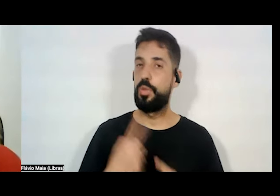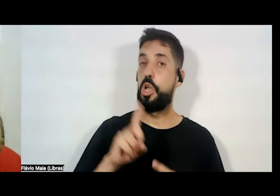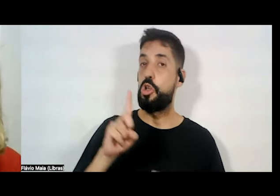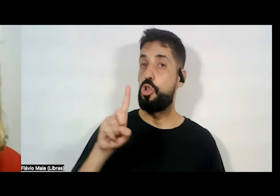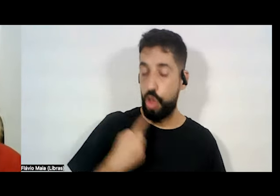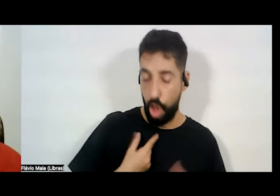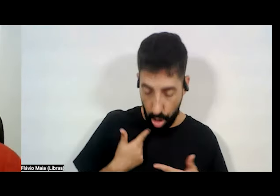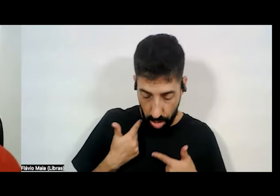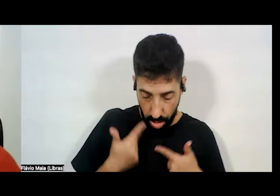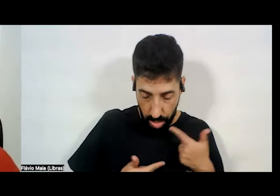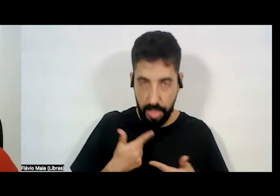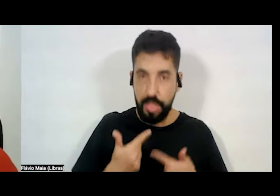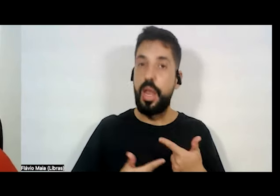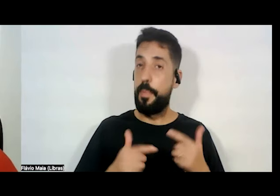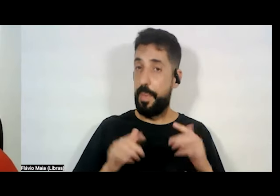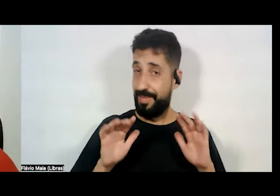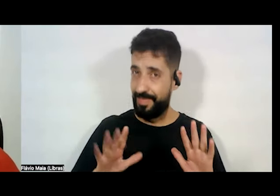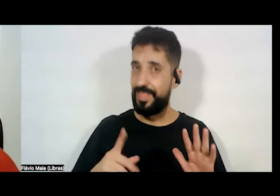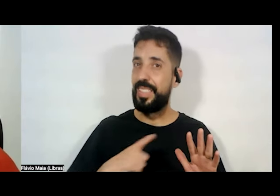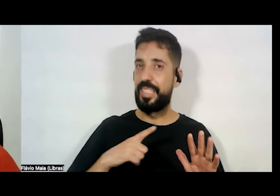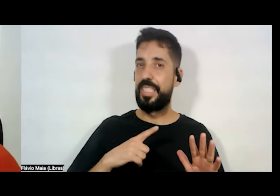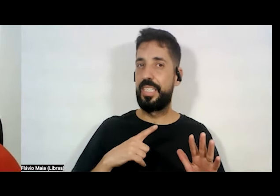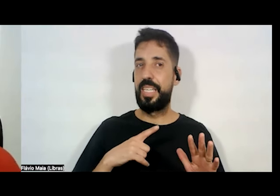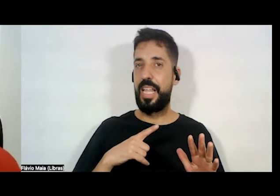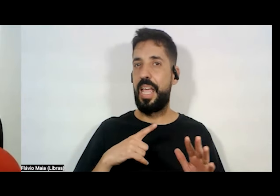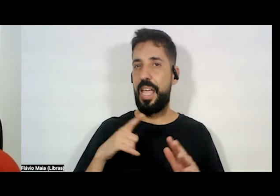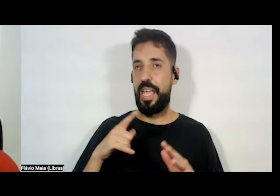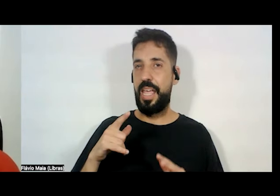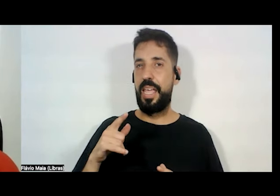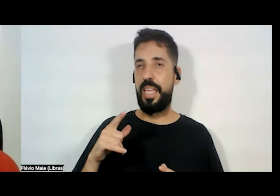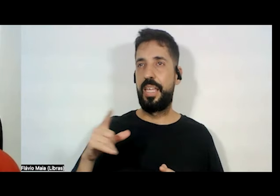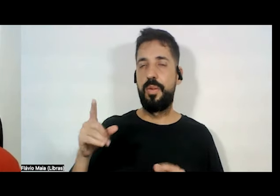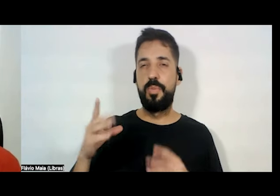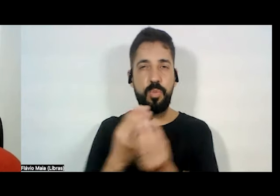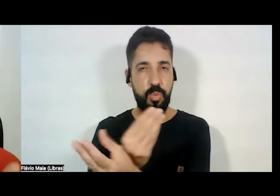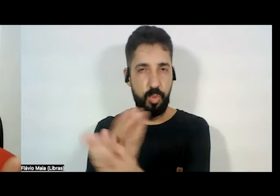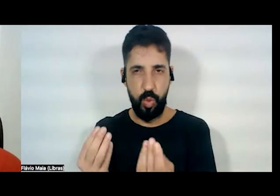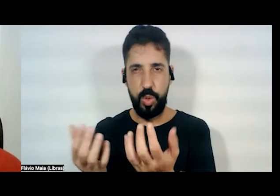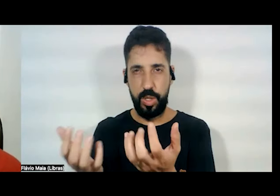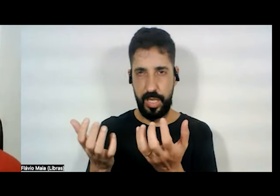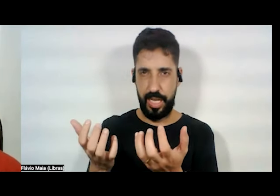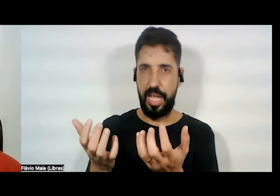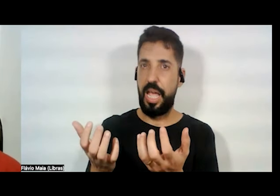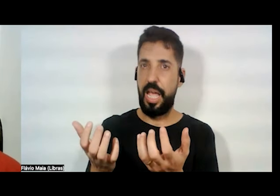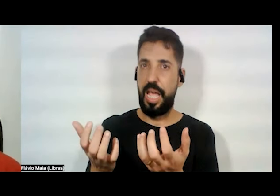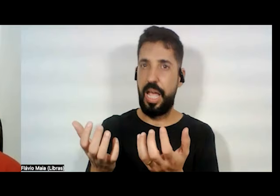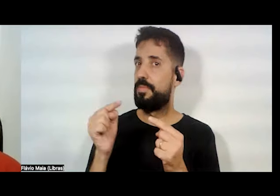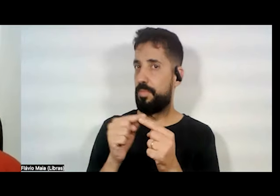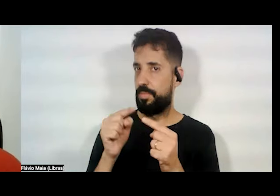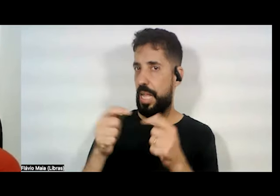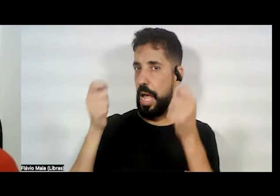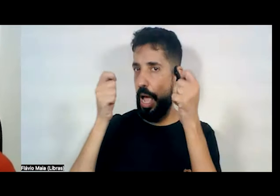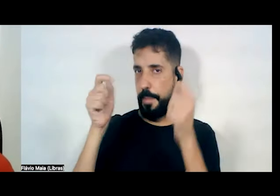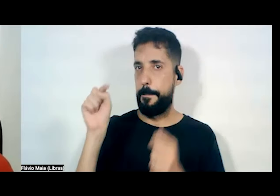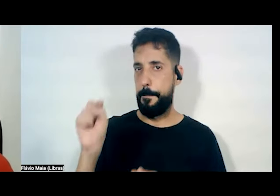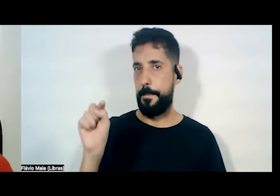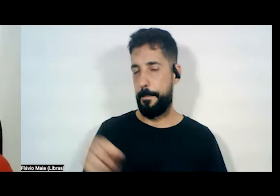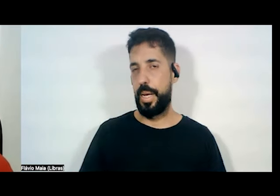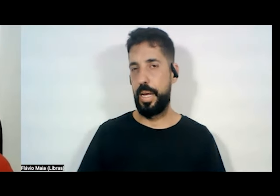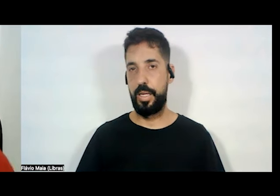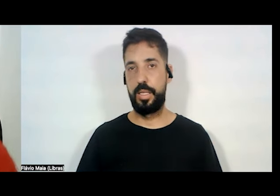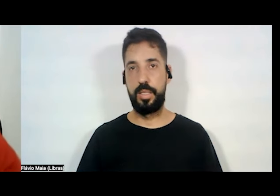apesar dos setores fundamentalistas quererem muitas vezes, e isso é um elemento dessa campanha, os setores